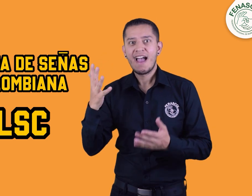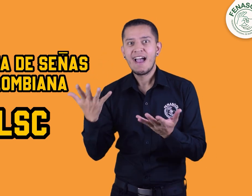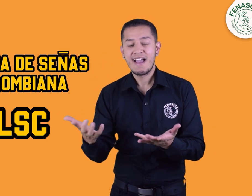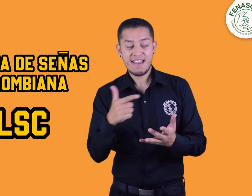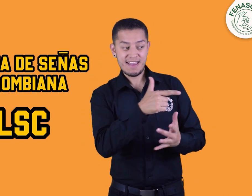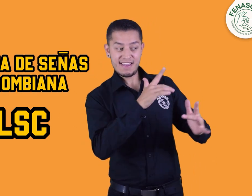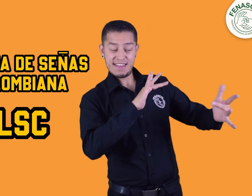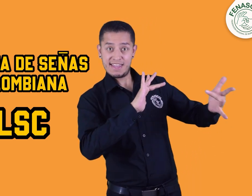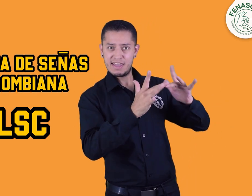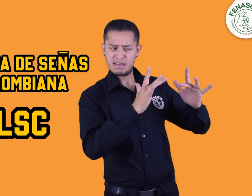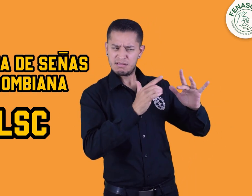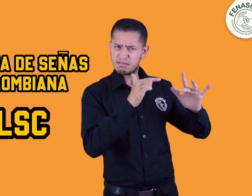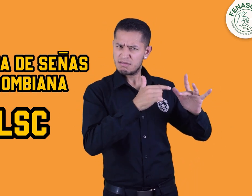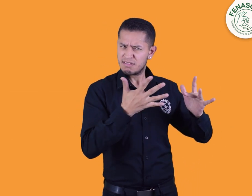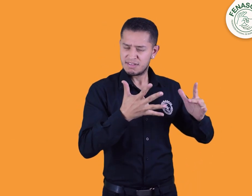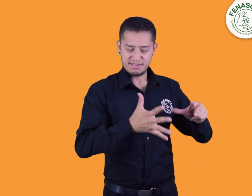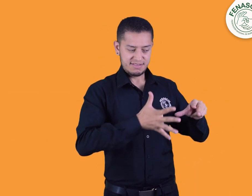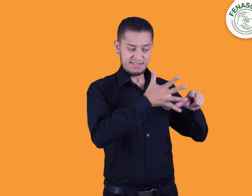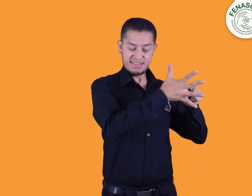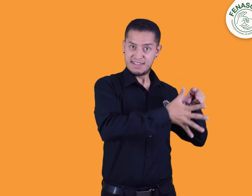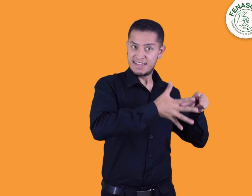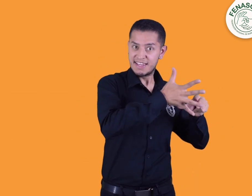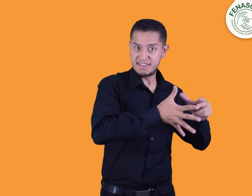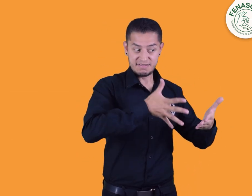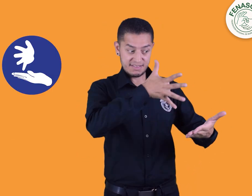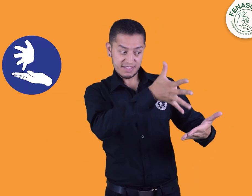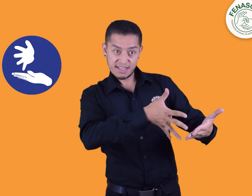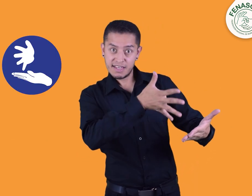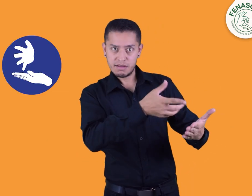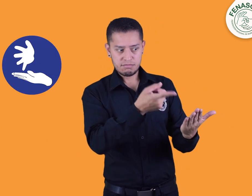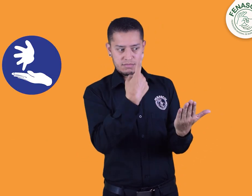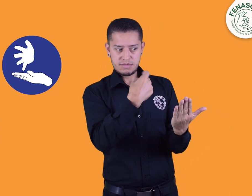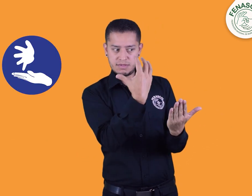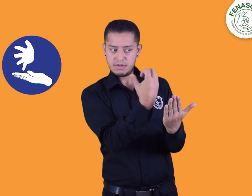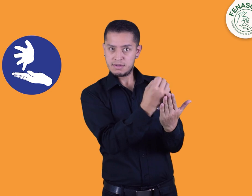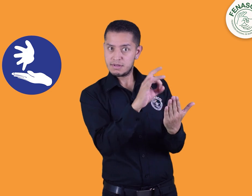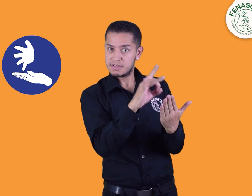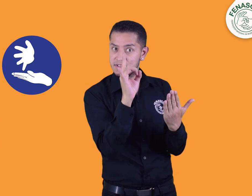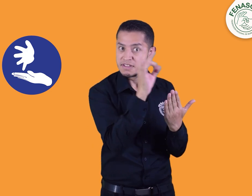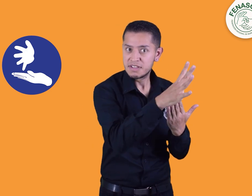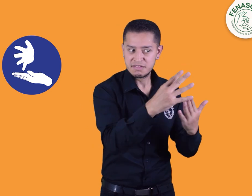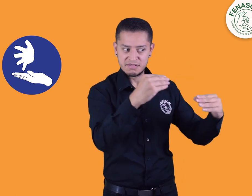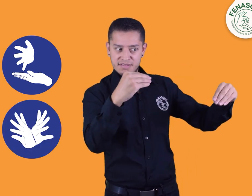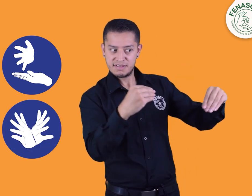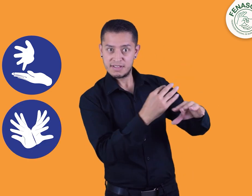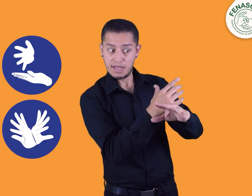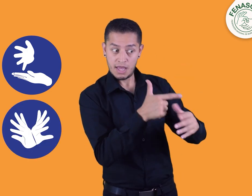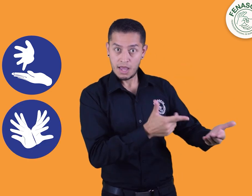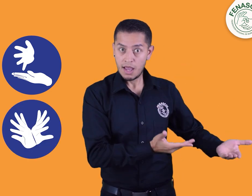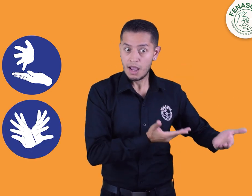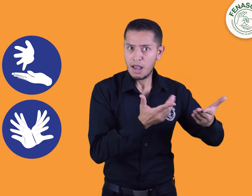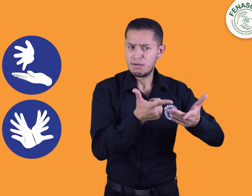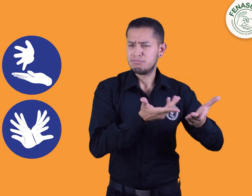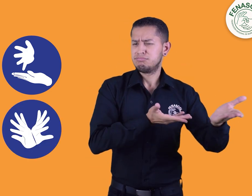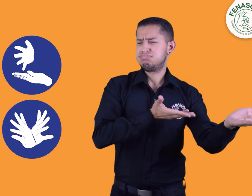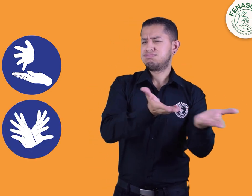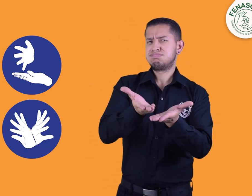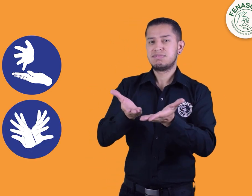Y centro de relevo por medio de sus servicios y línea de atención al usuario contribuye a que puedan ejercer este